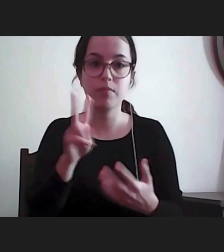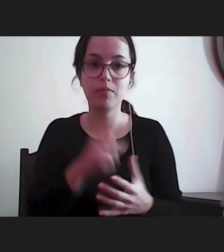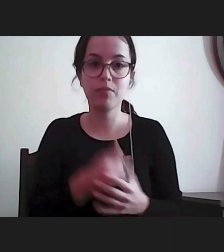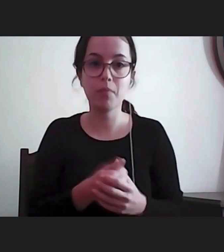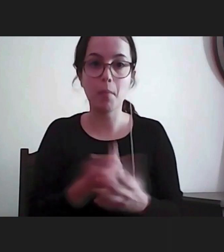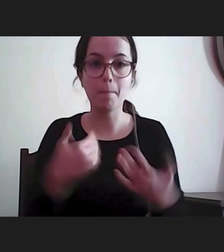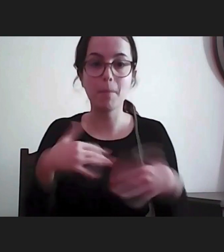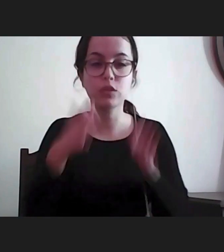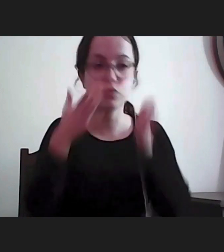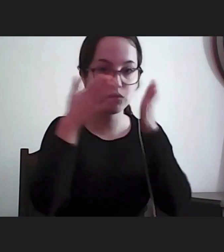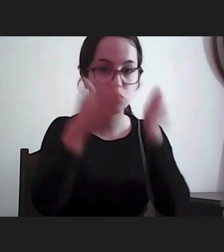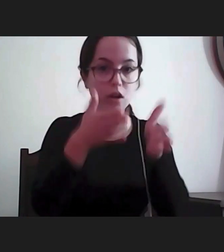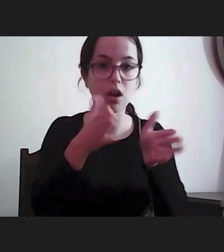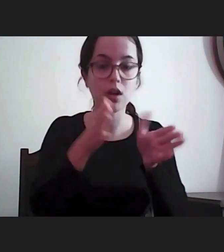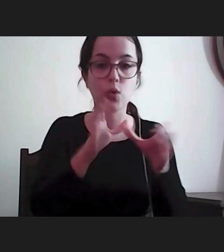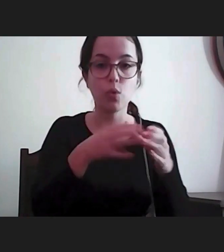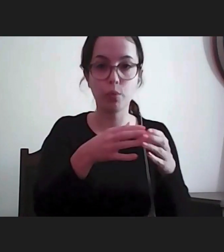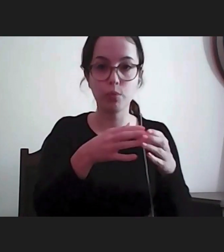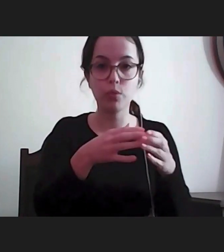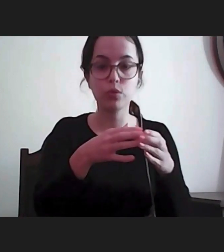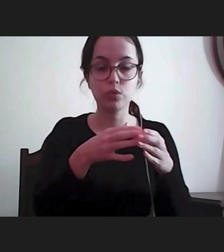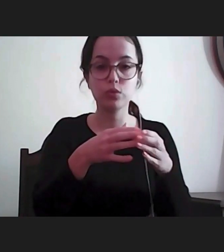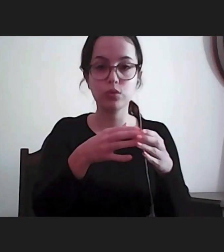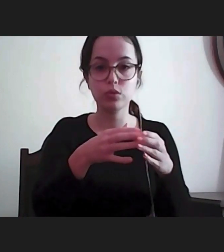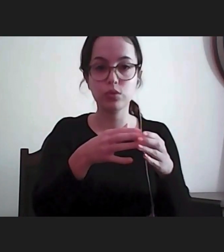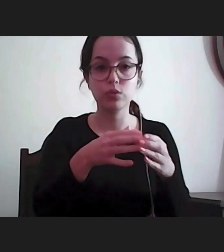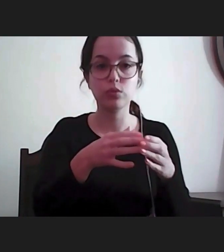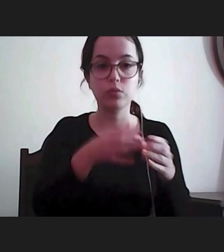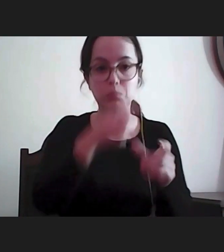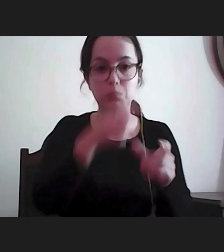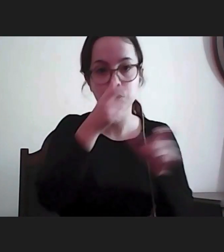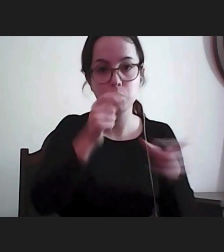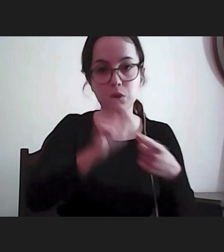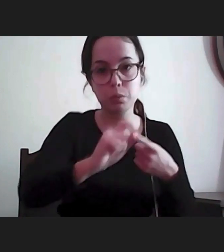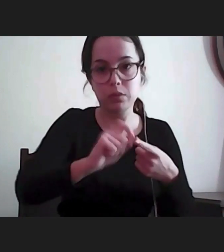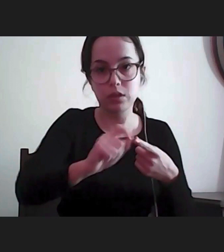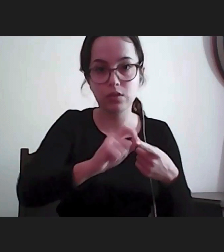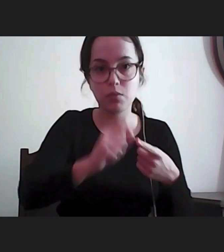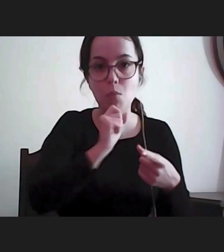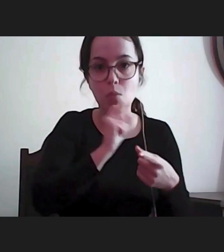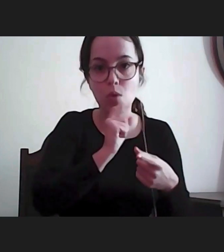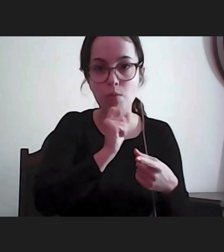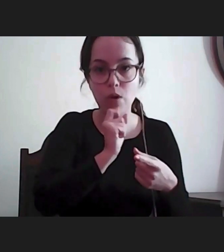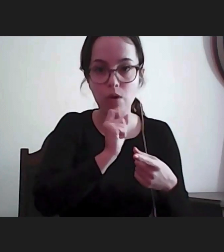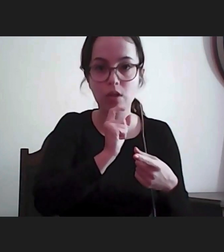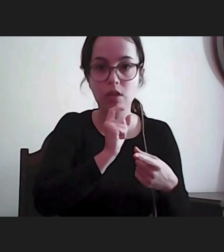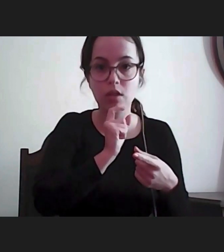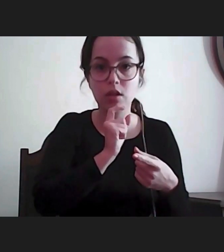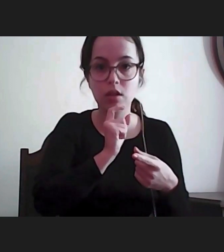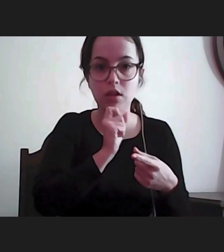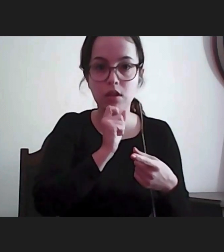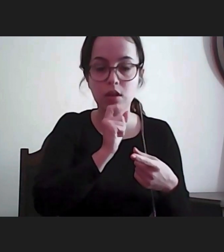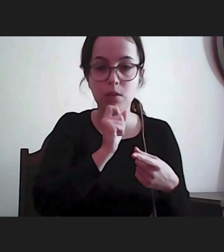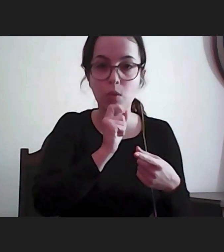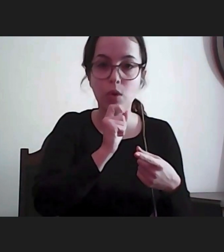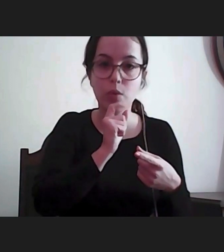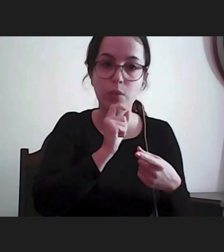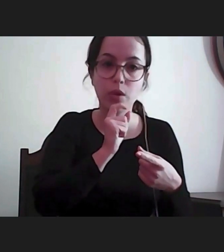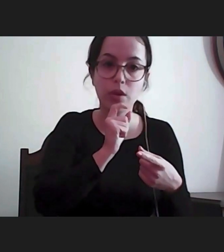grupos significativos da população podem ficar por essa via também